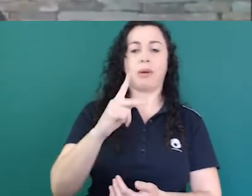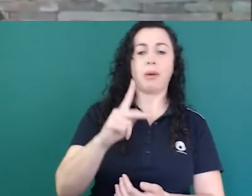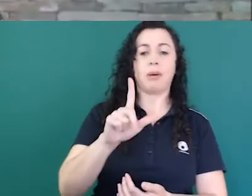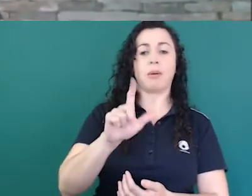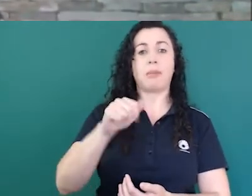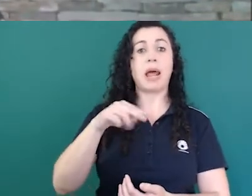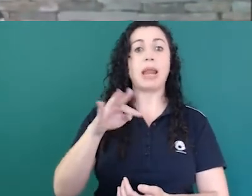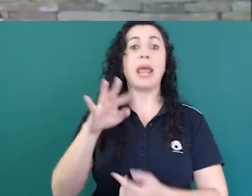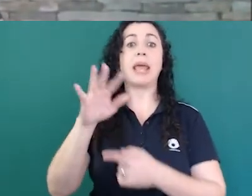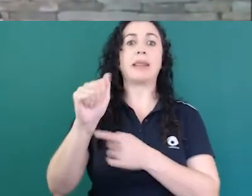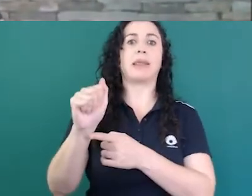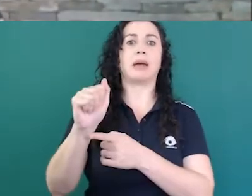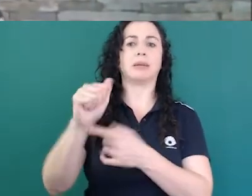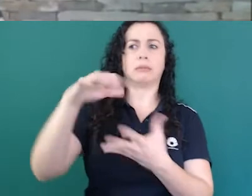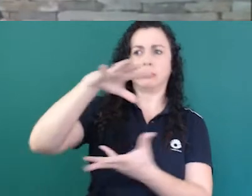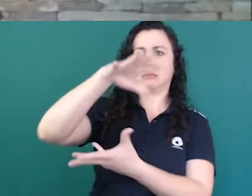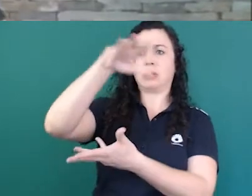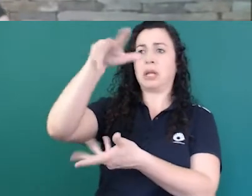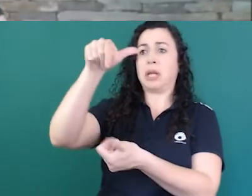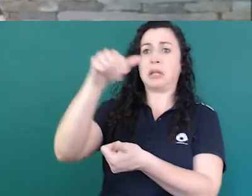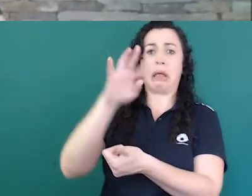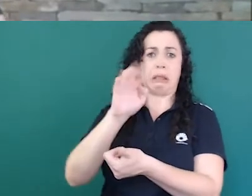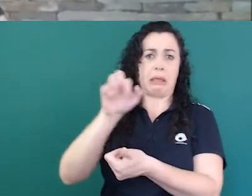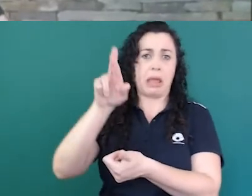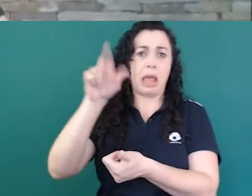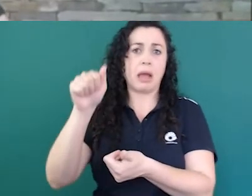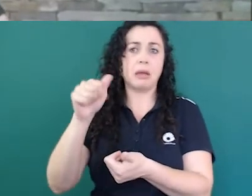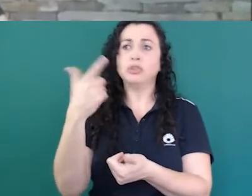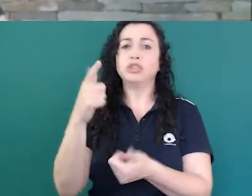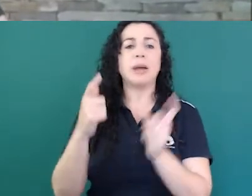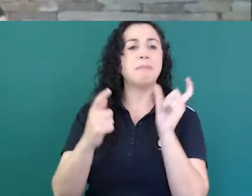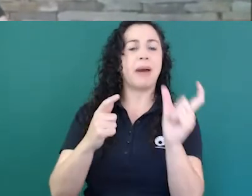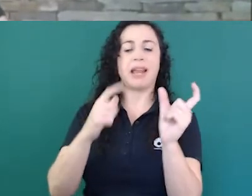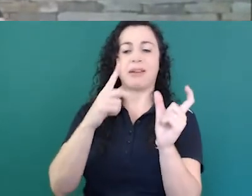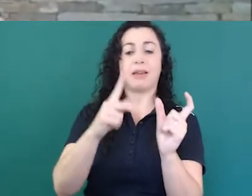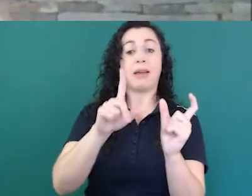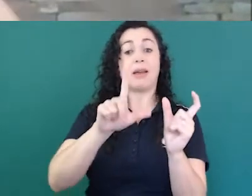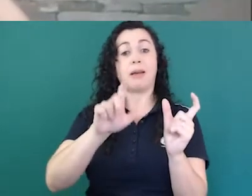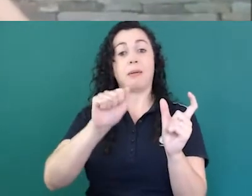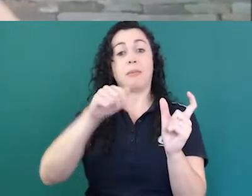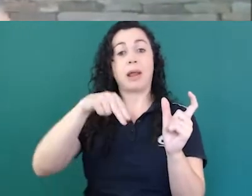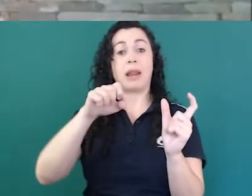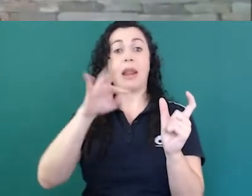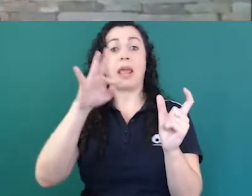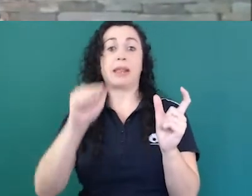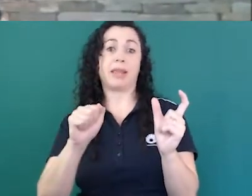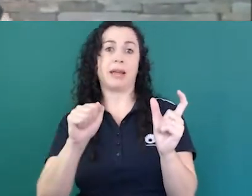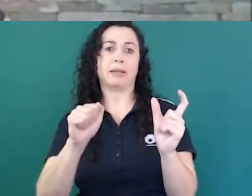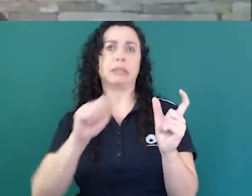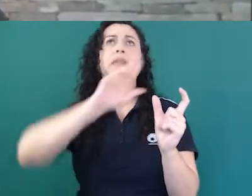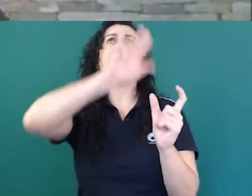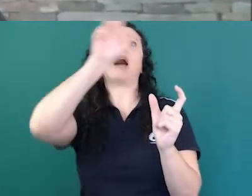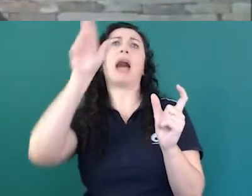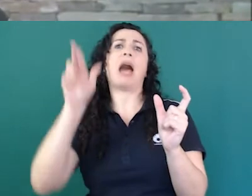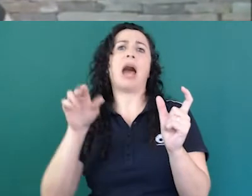os termos planeta terra e terra onde a gente pisa